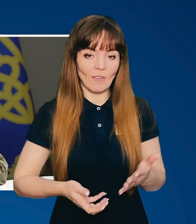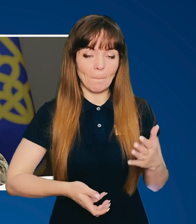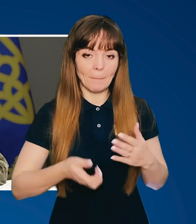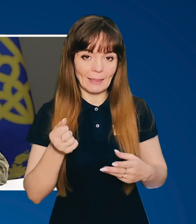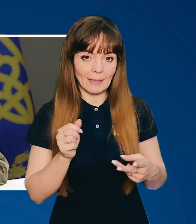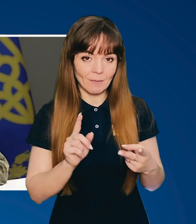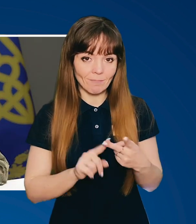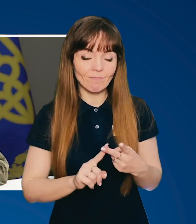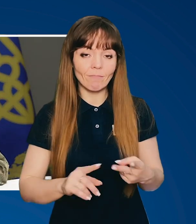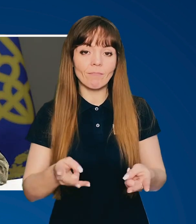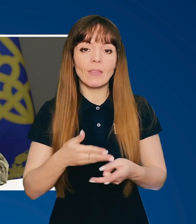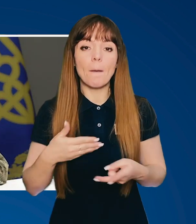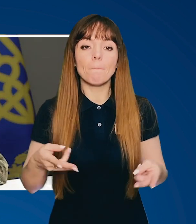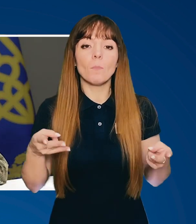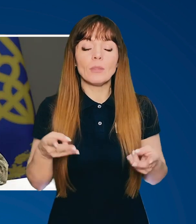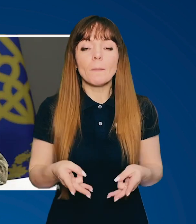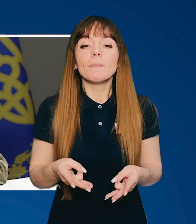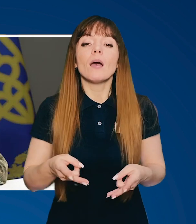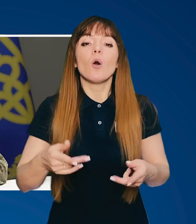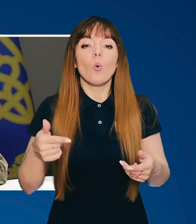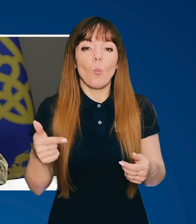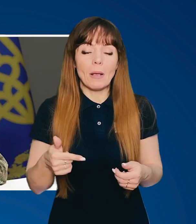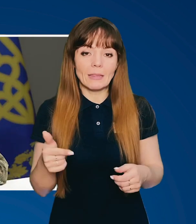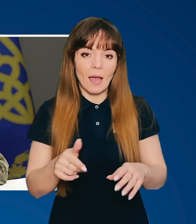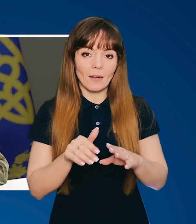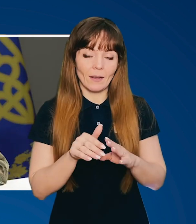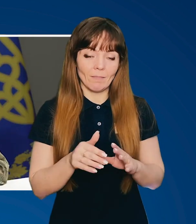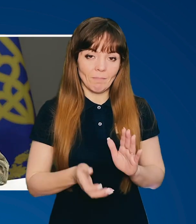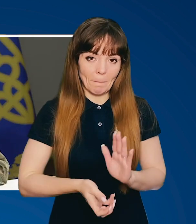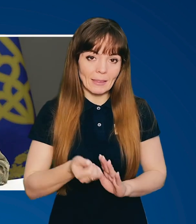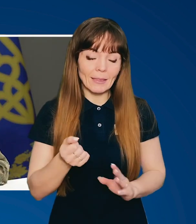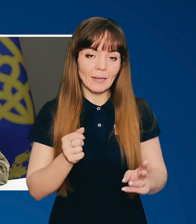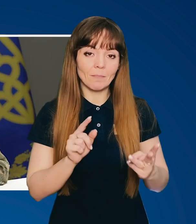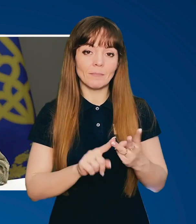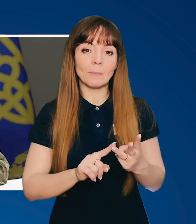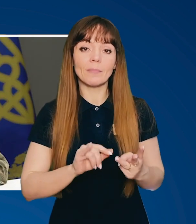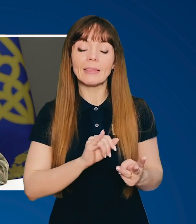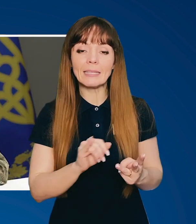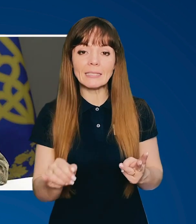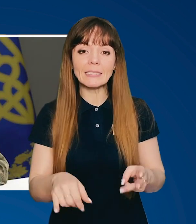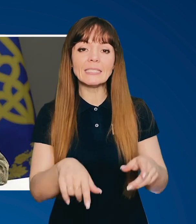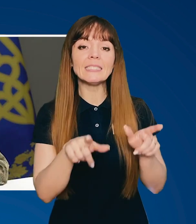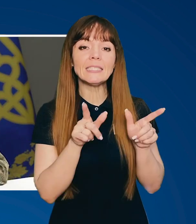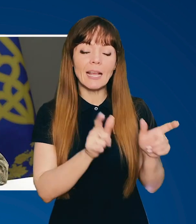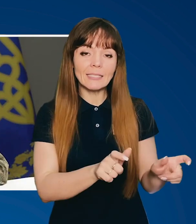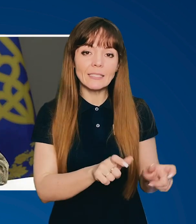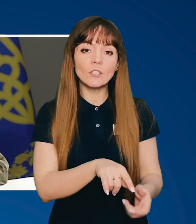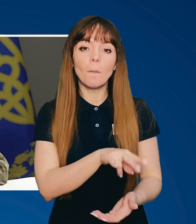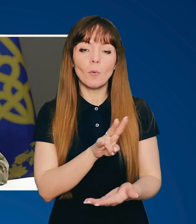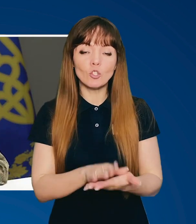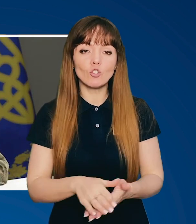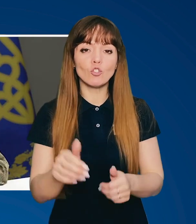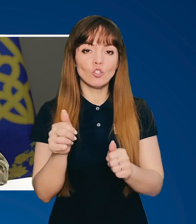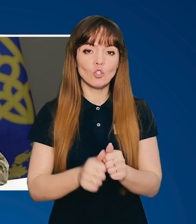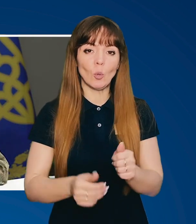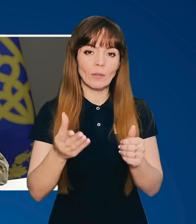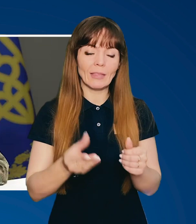підтримка. Нам потрібна гуманітарна підтримка. І нам потрібен санкційний, постійний, щоденний